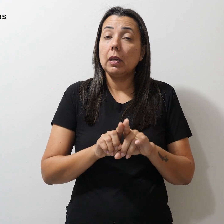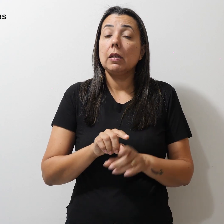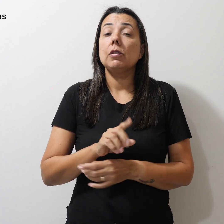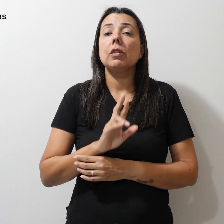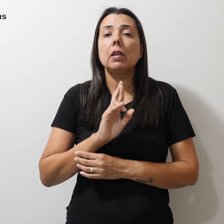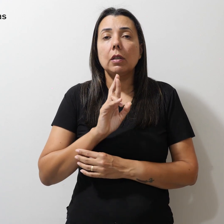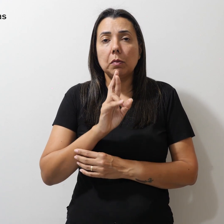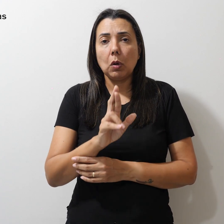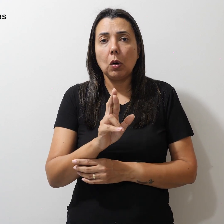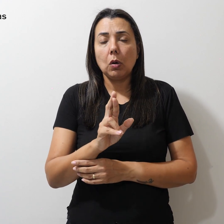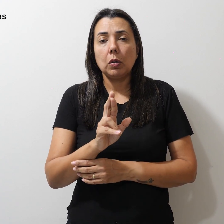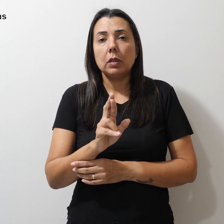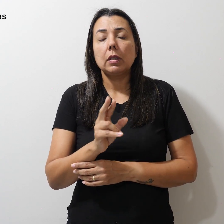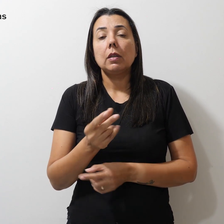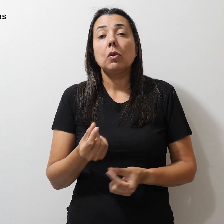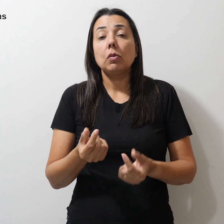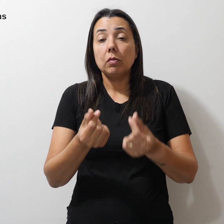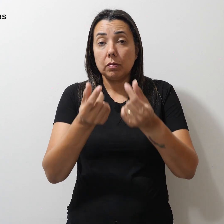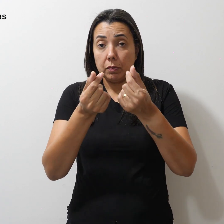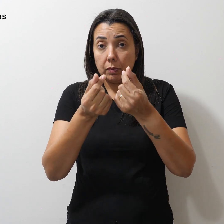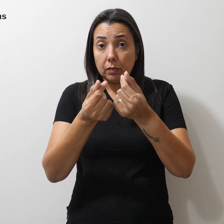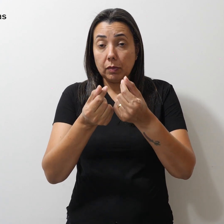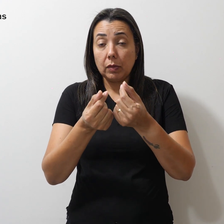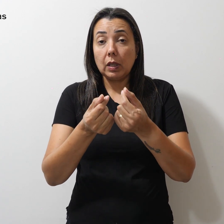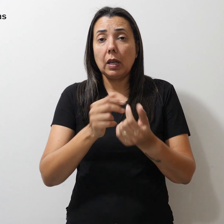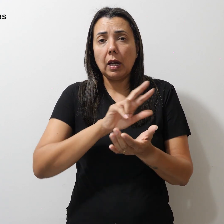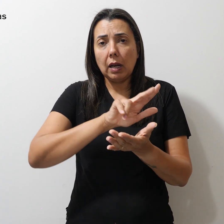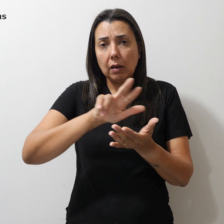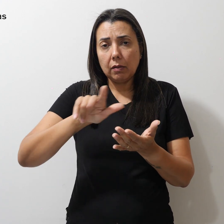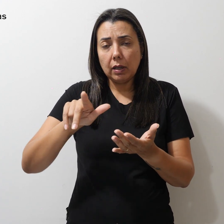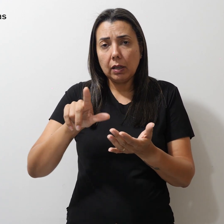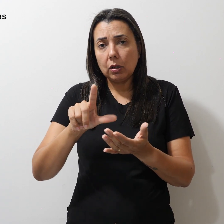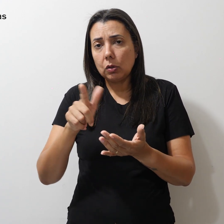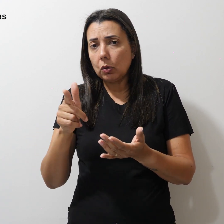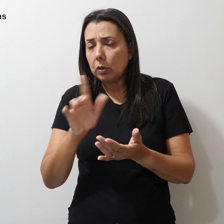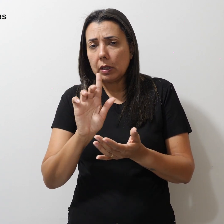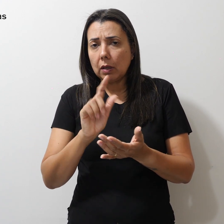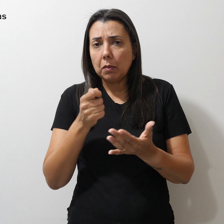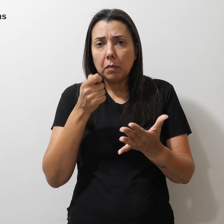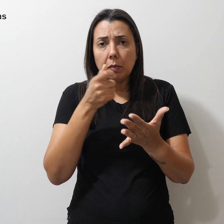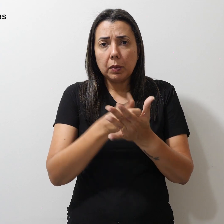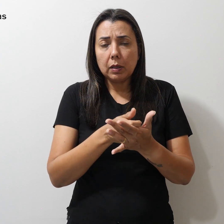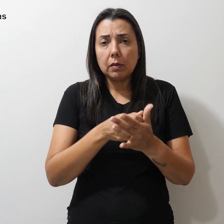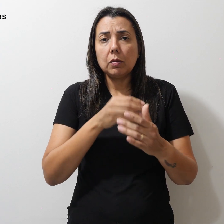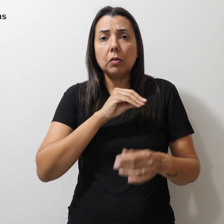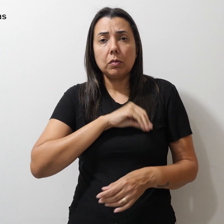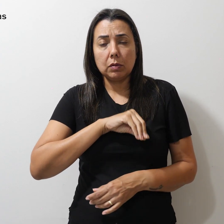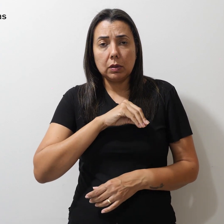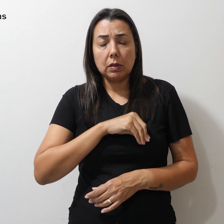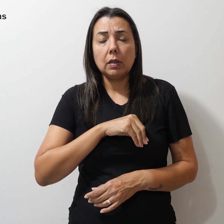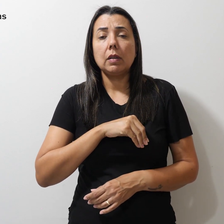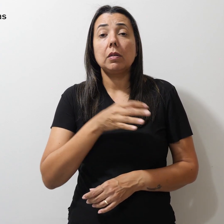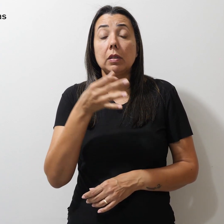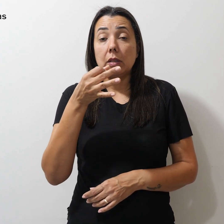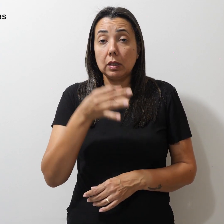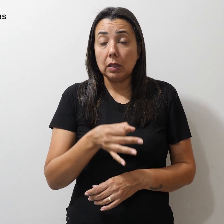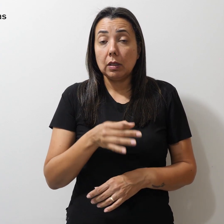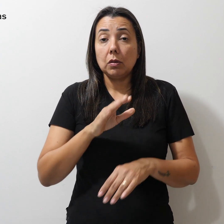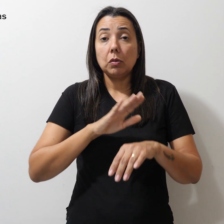em um impacto financeiro adverso ao não pagamento dos salários devidos durante o recesso